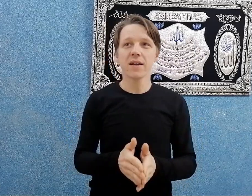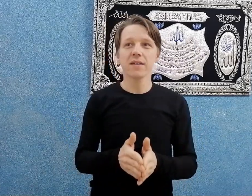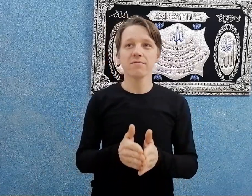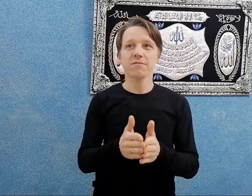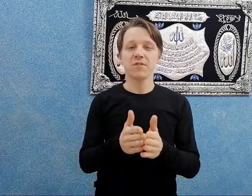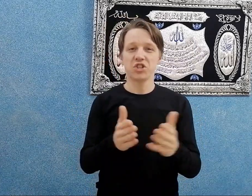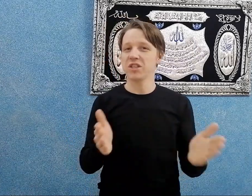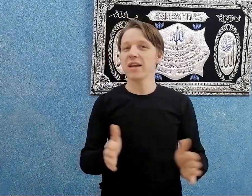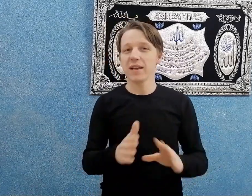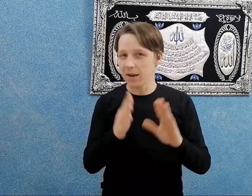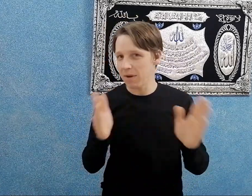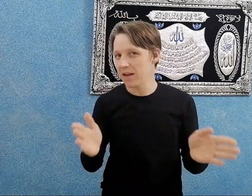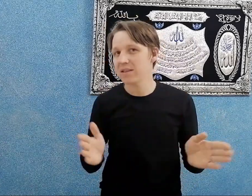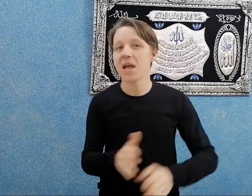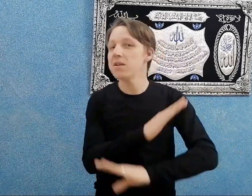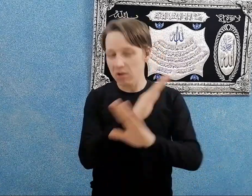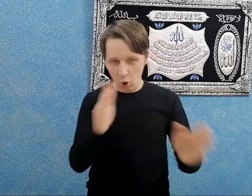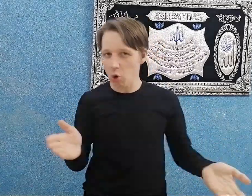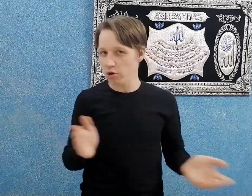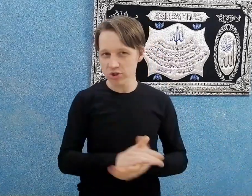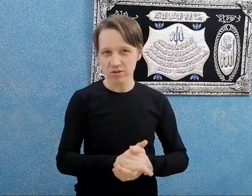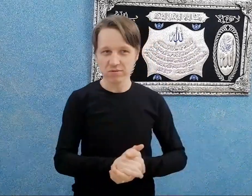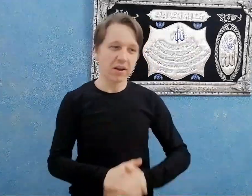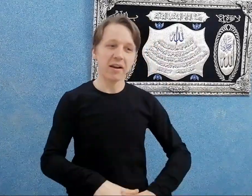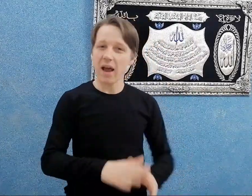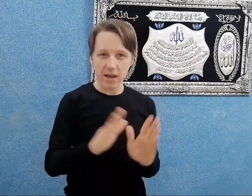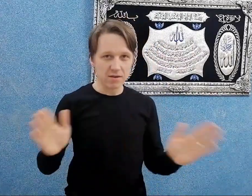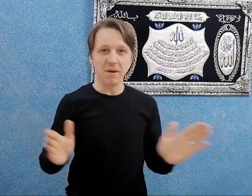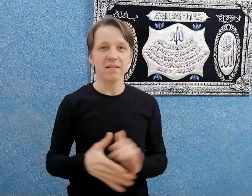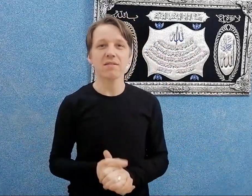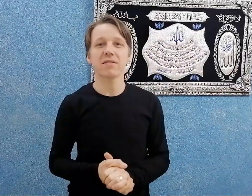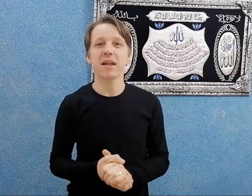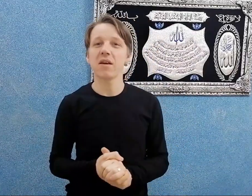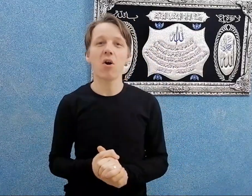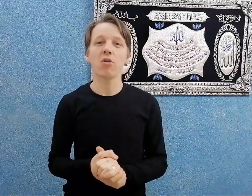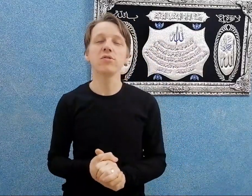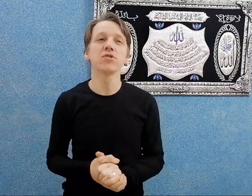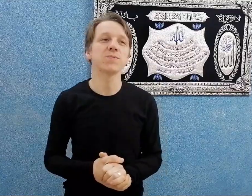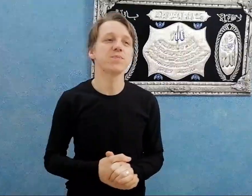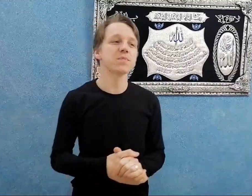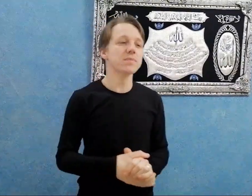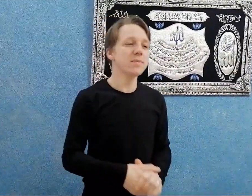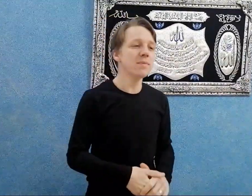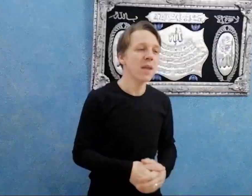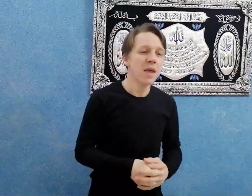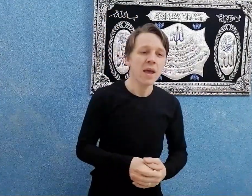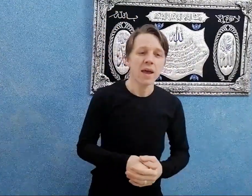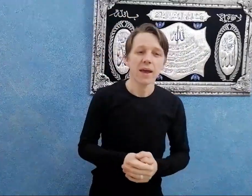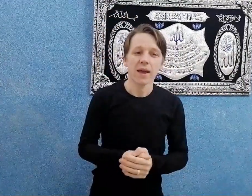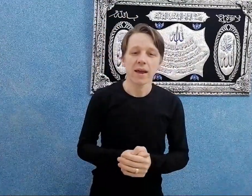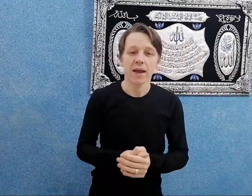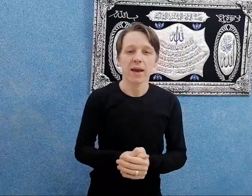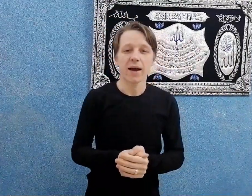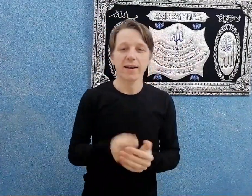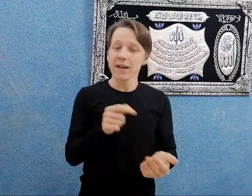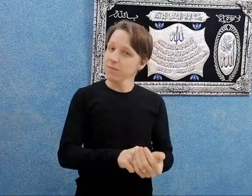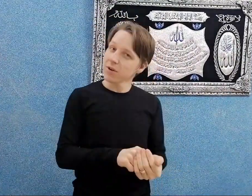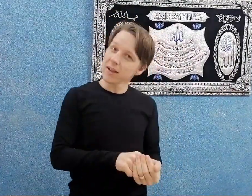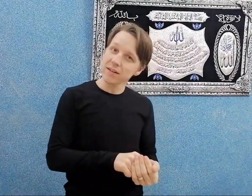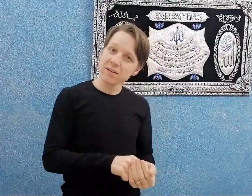في الشتاء جمال تاني خالص غير اي بلد تاني خالص. اه هنتكلم نهاردة عن